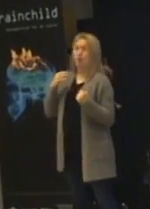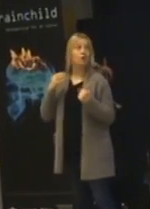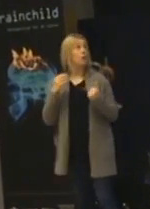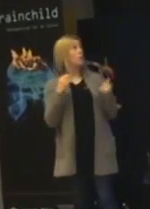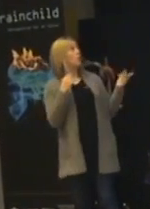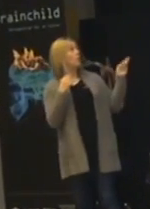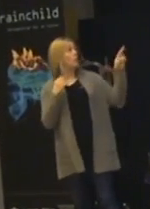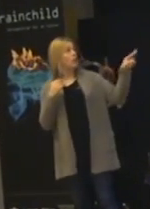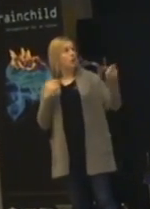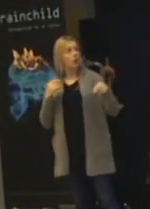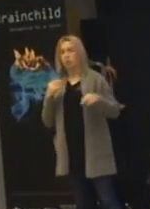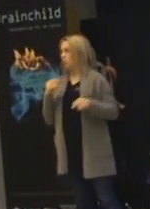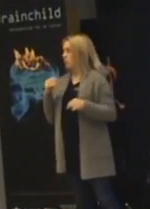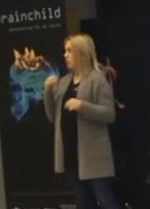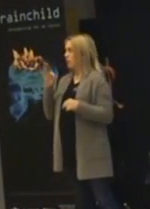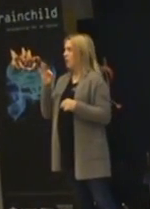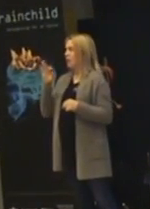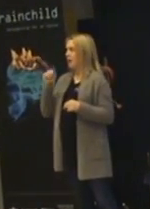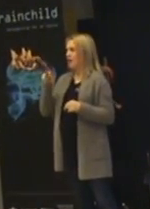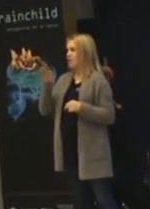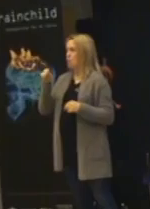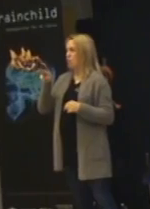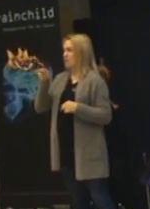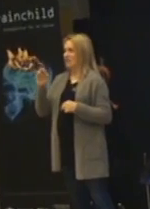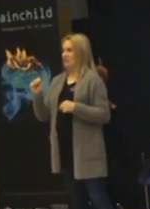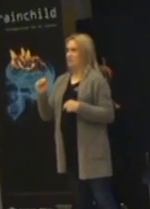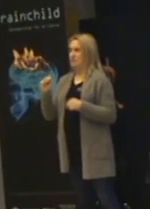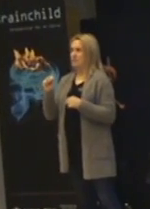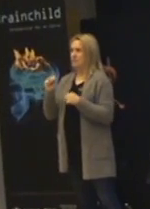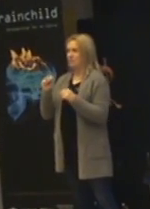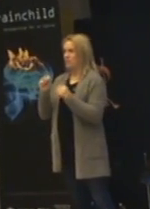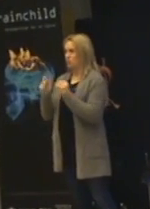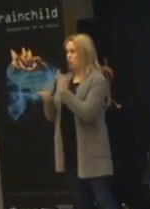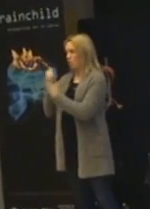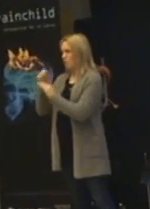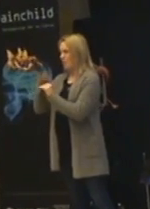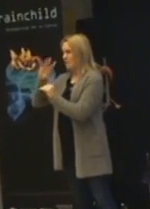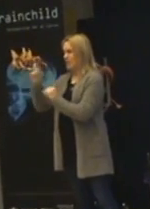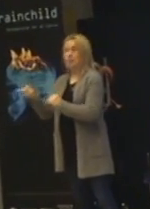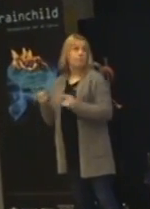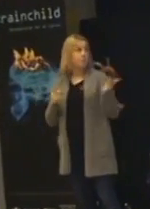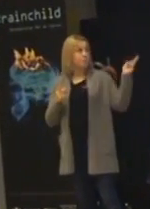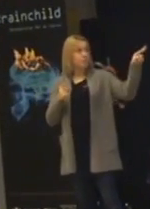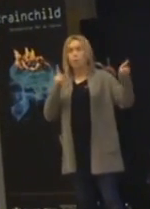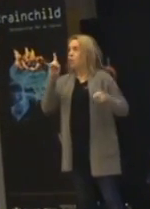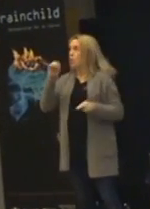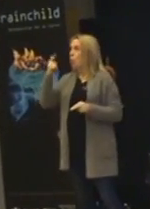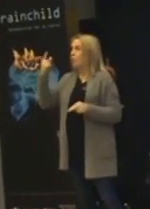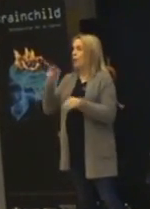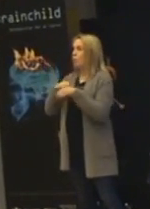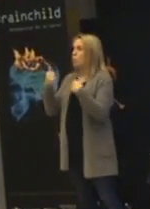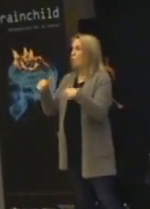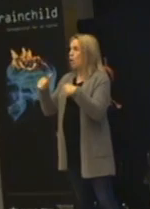Så har vi hermojni. Vi går ju lite djupare in på henne sen. tar inte så mycket om henne. Lata bråkmakargatan ska vi också följa lite mer.